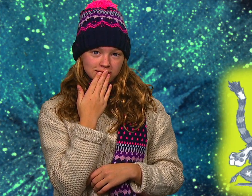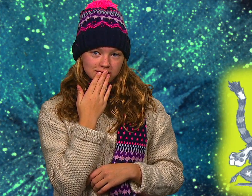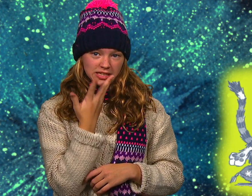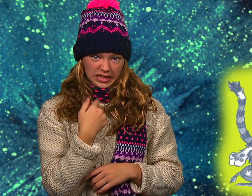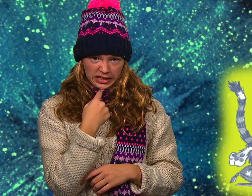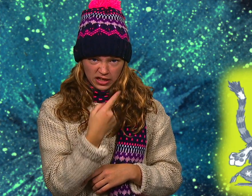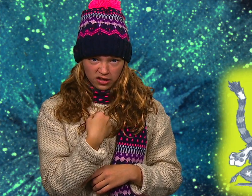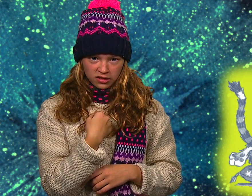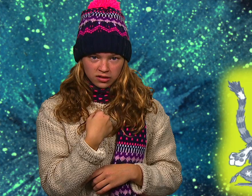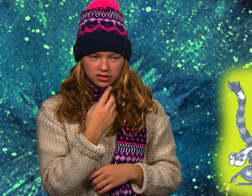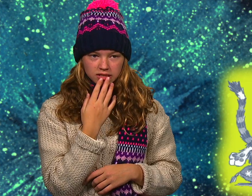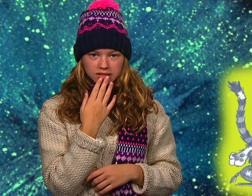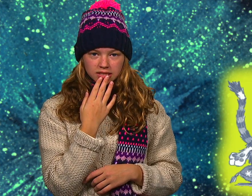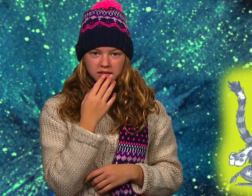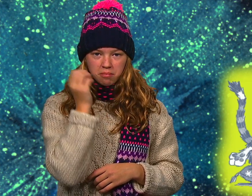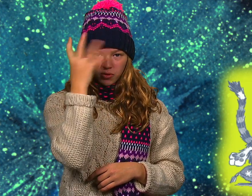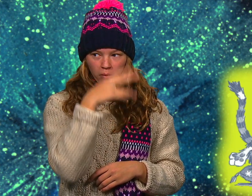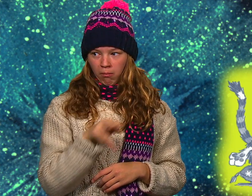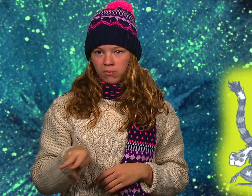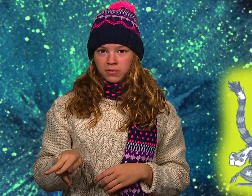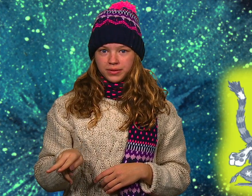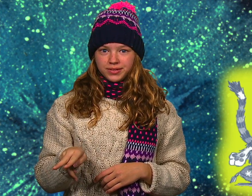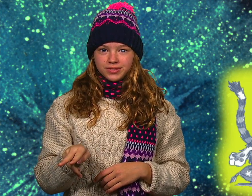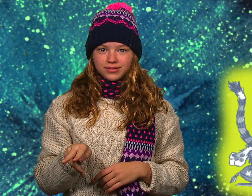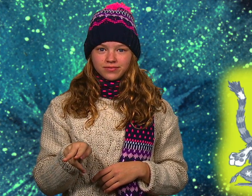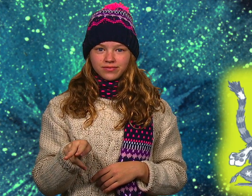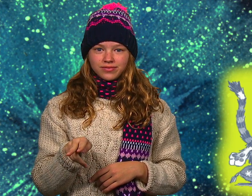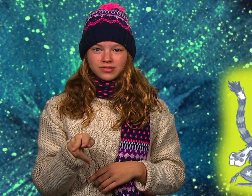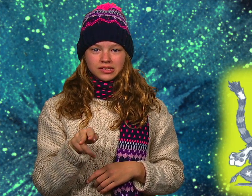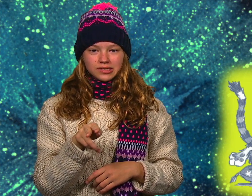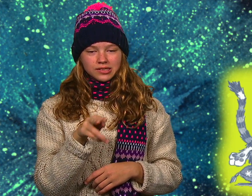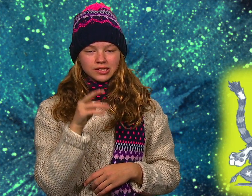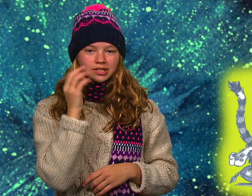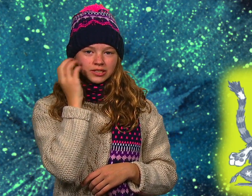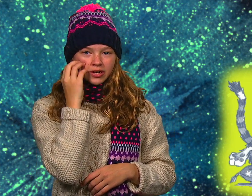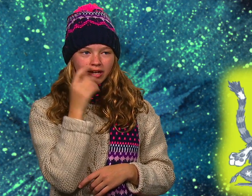dass du mein Freund bist. Äh. Miau, habe ich das jetzt wirklich gesagt?